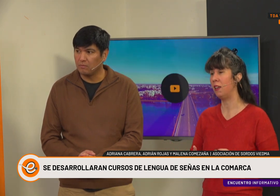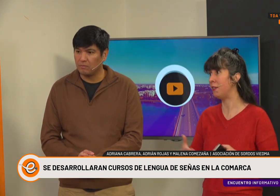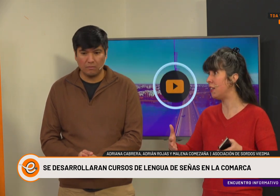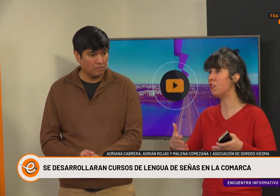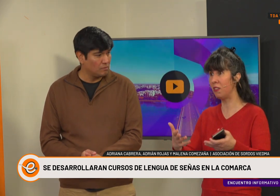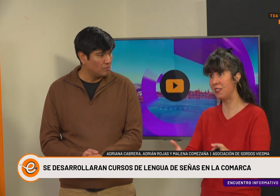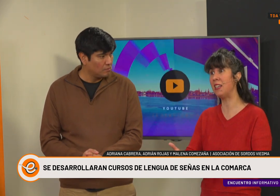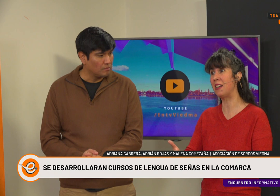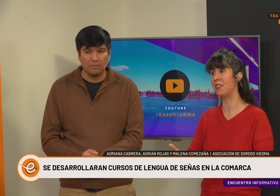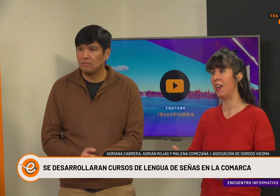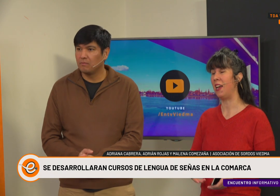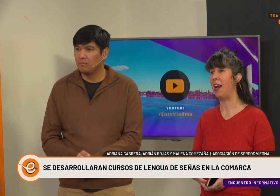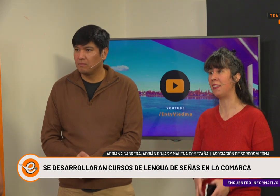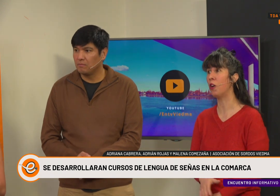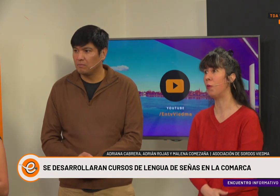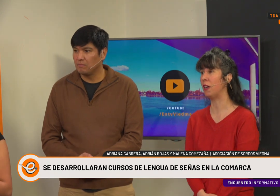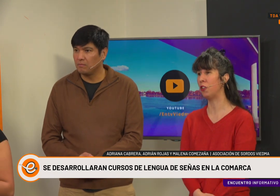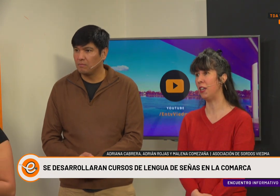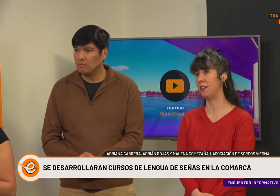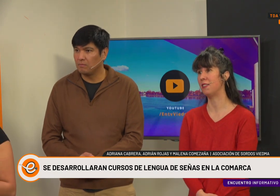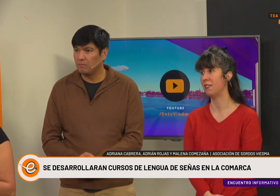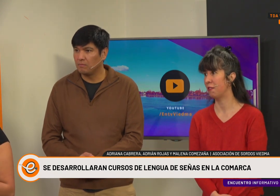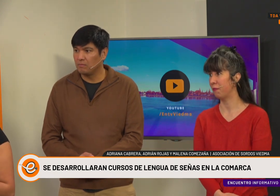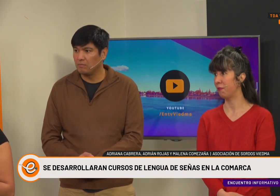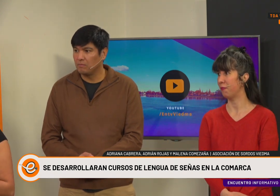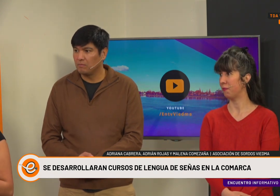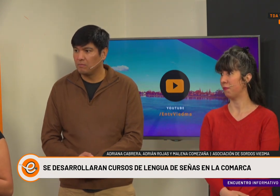vecinos y vecinas a estas convocatorias?